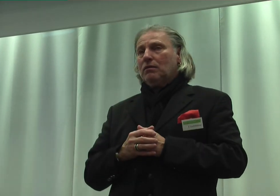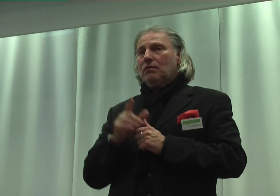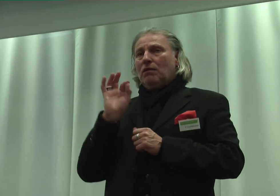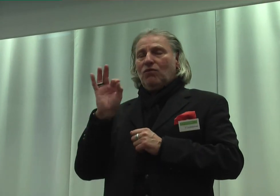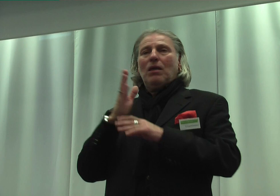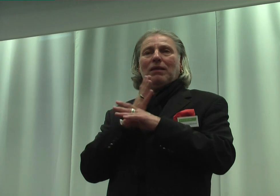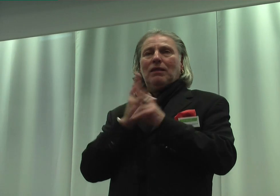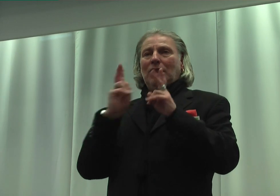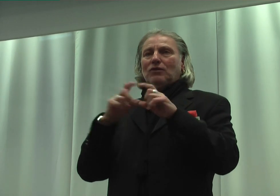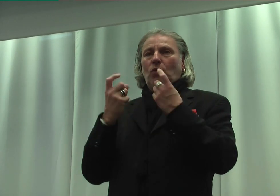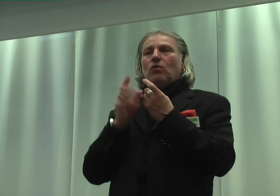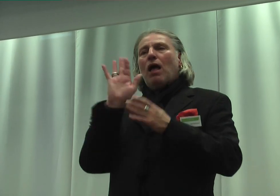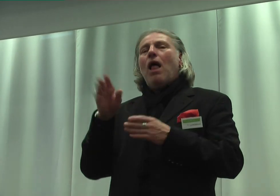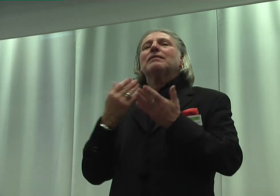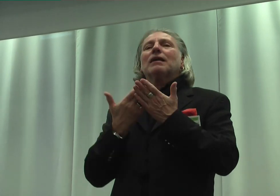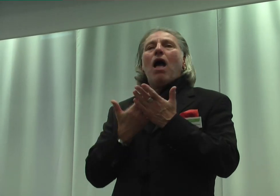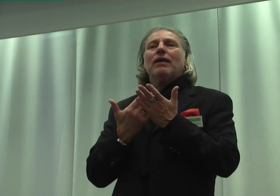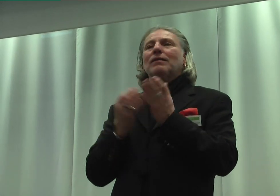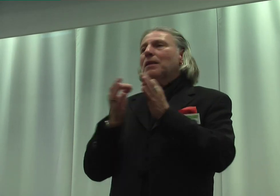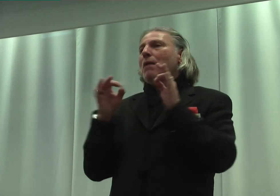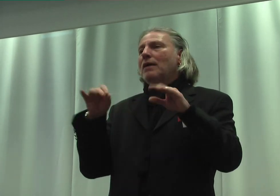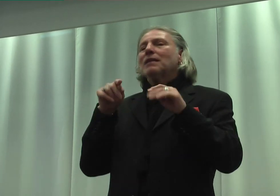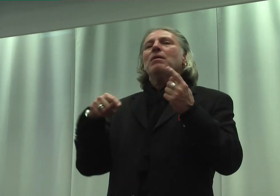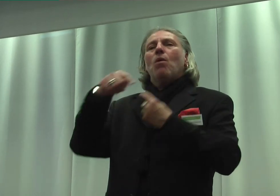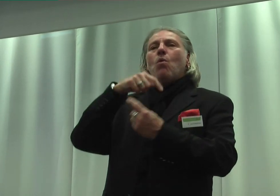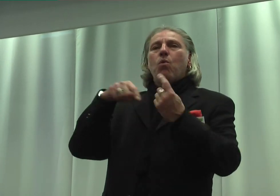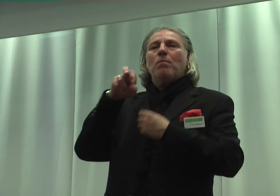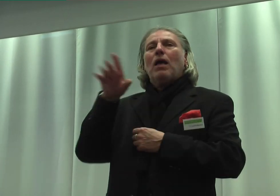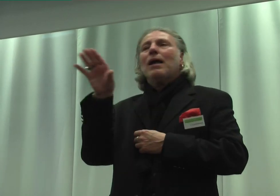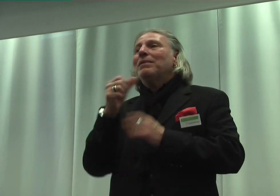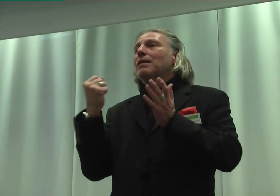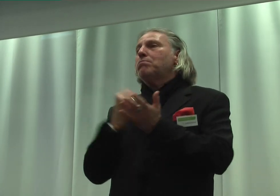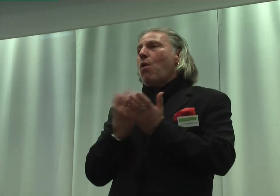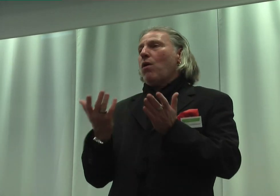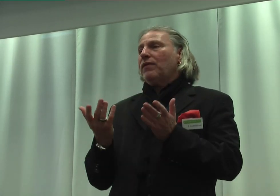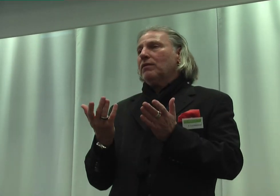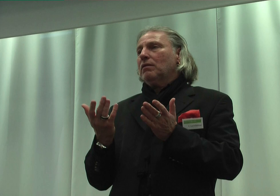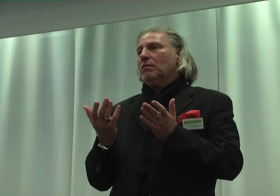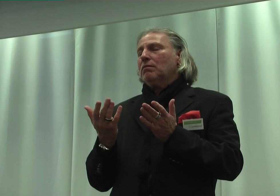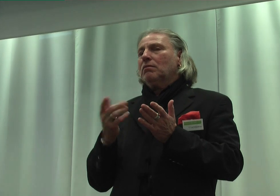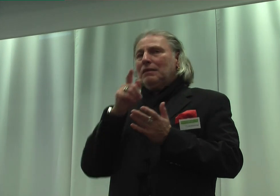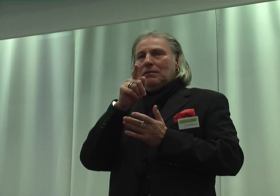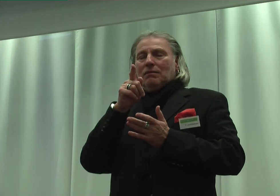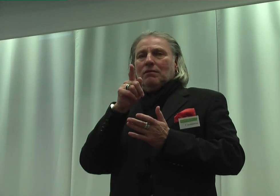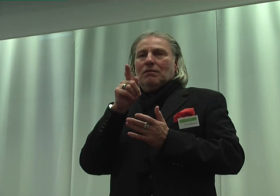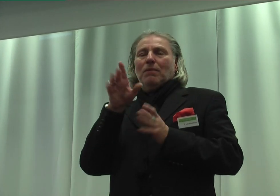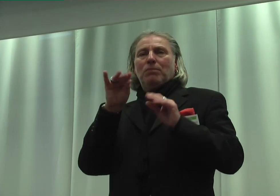als geeignete Maßnahmen im Umgang mit Behörden, die Verwendung von Gebärdensprach sowie